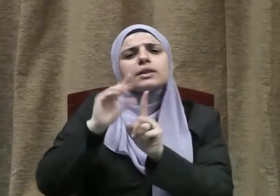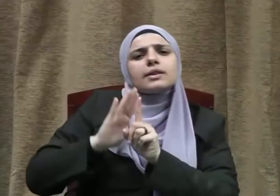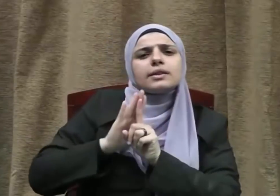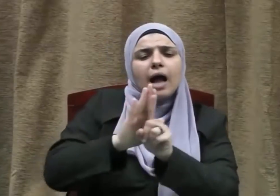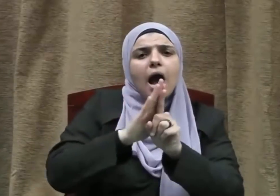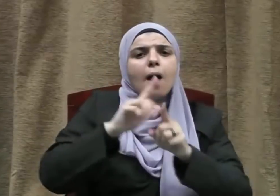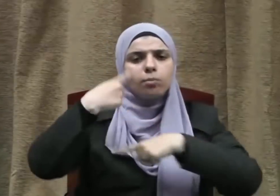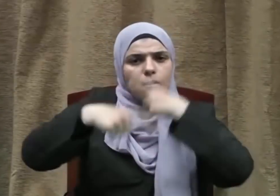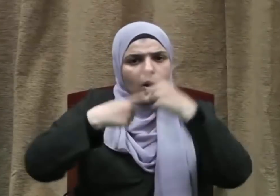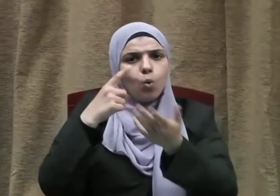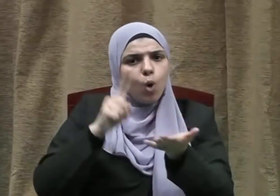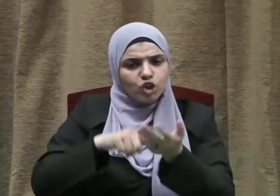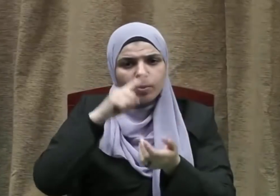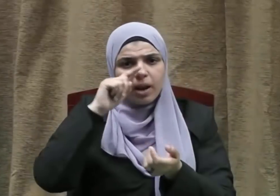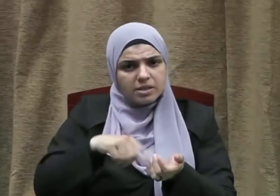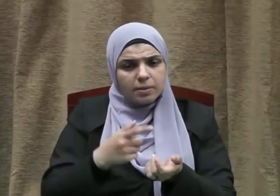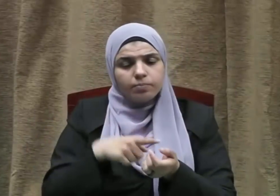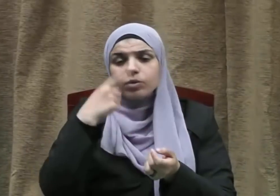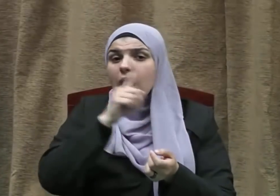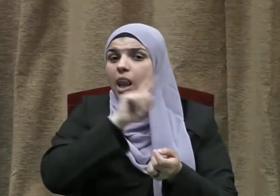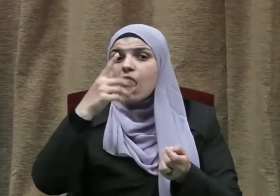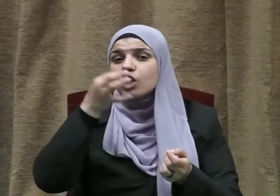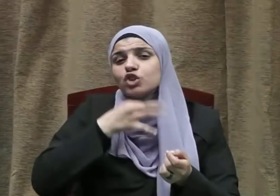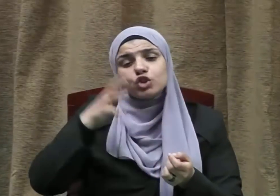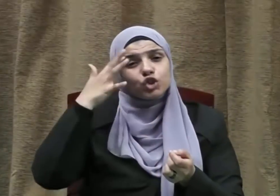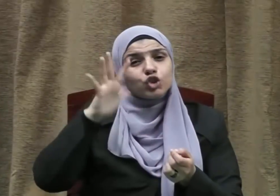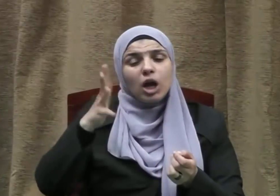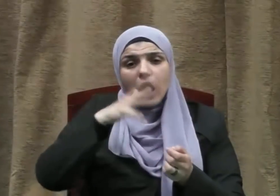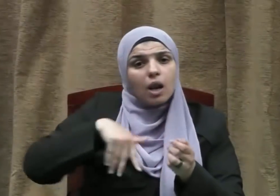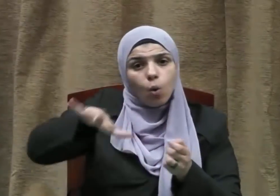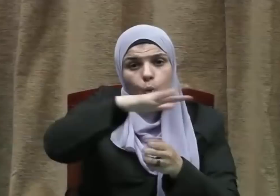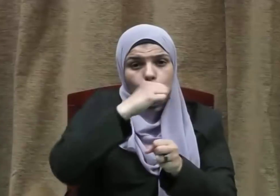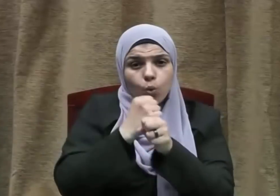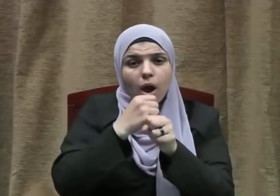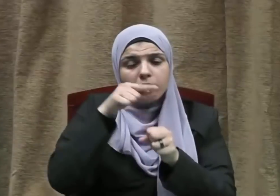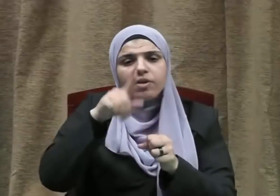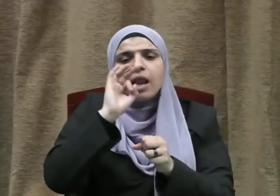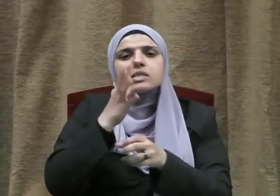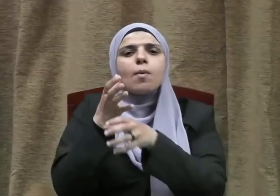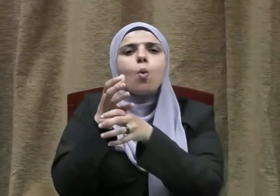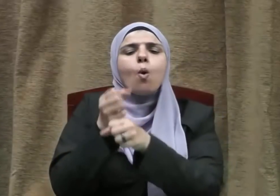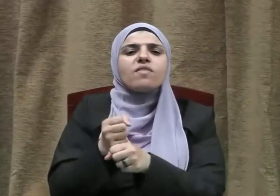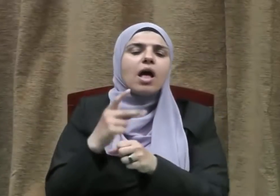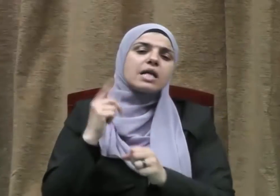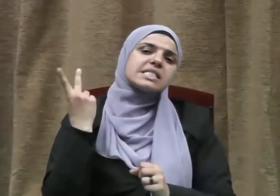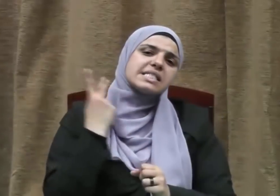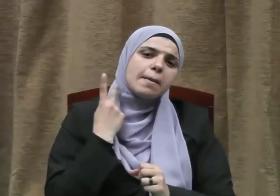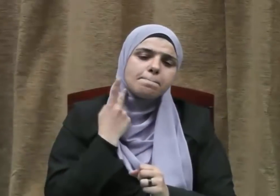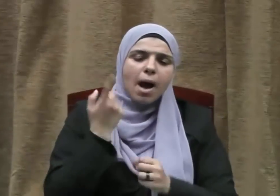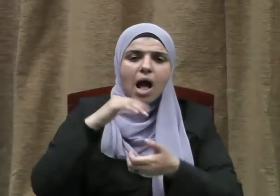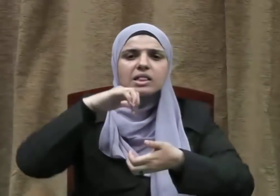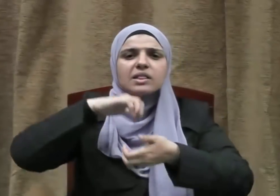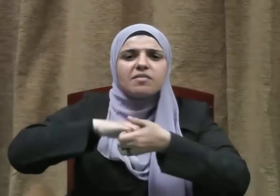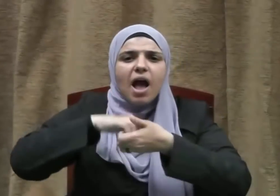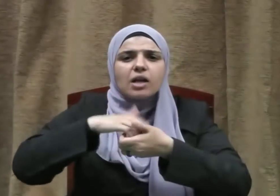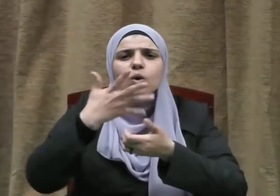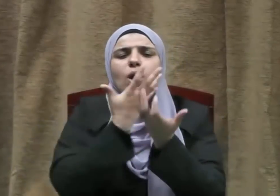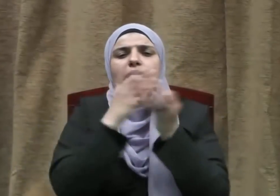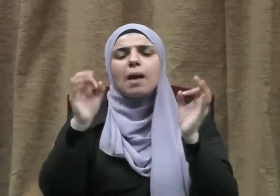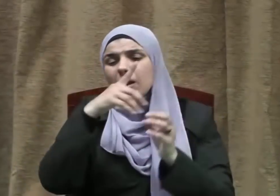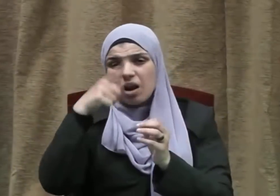ويدعمه ويستوجبه لا شك أن ذلك يقتضي الوفاء بالذمم والعهود